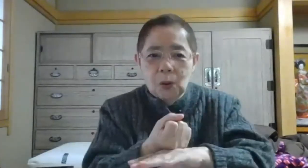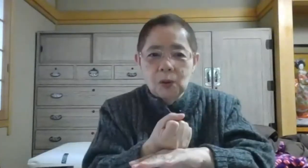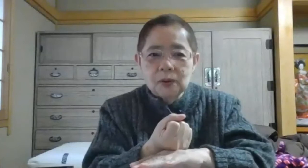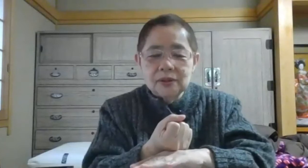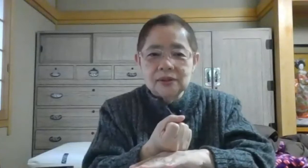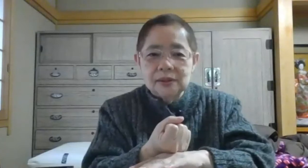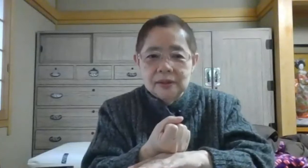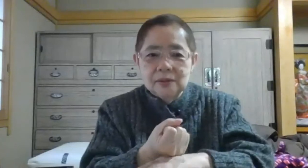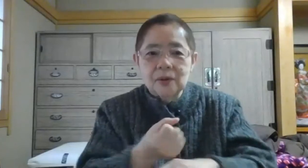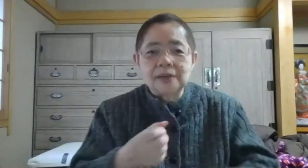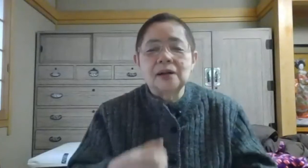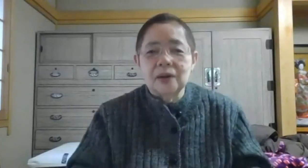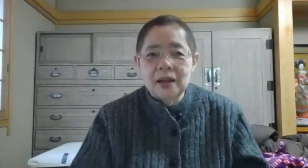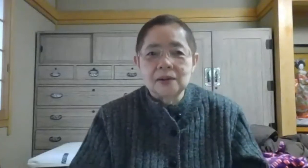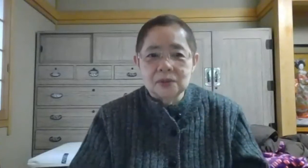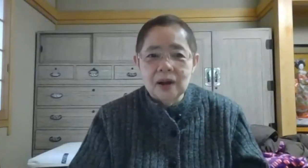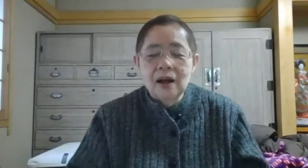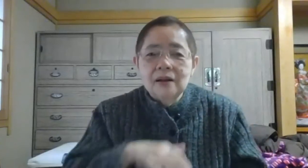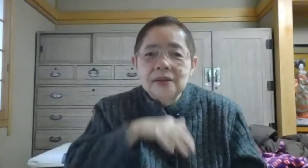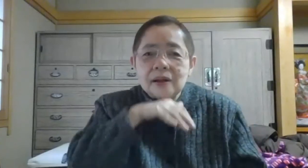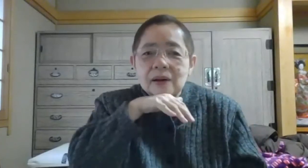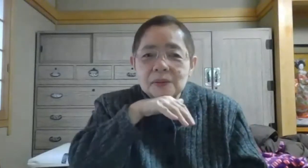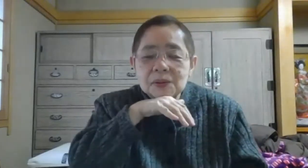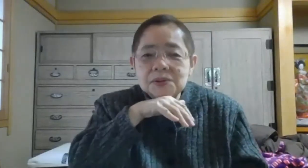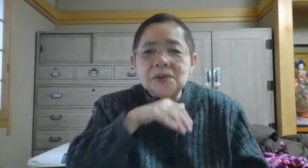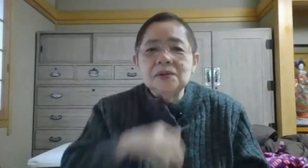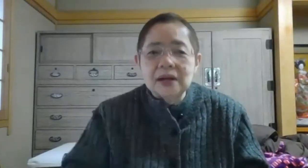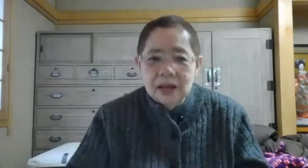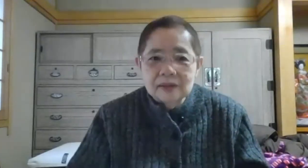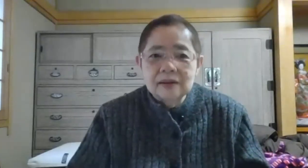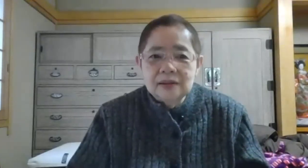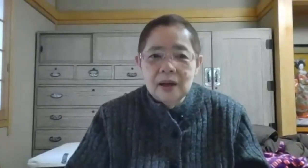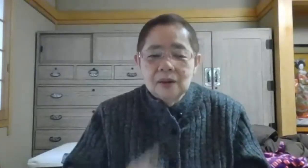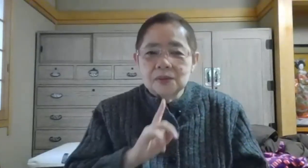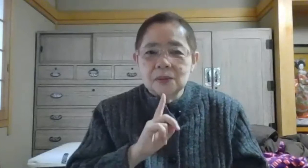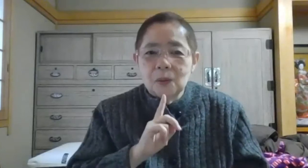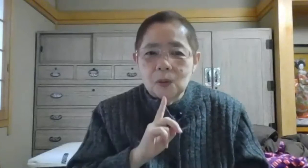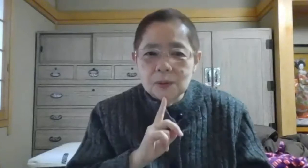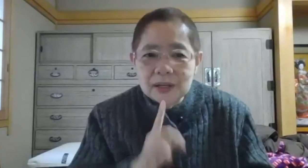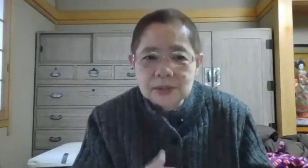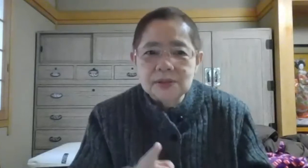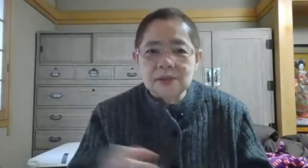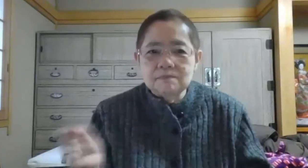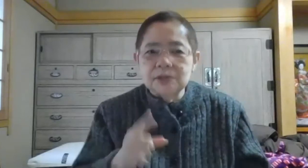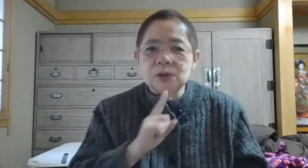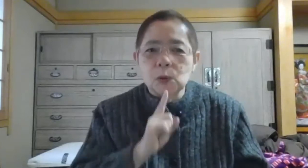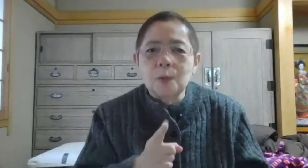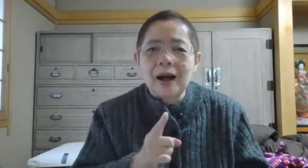の方であるとかお年寄りの方で、すぐに言葉が